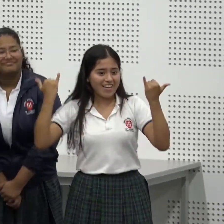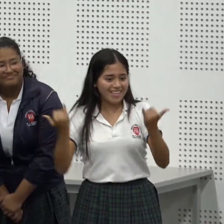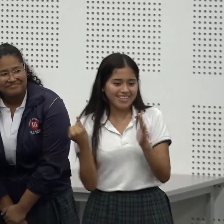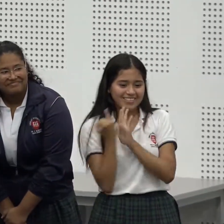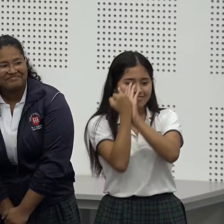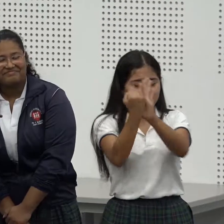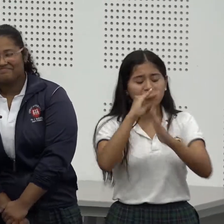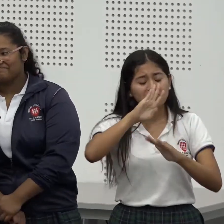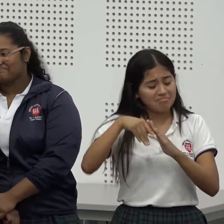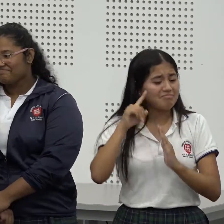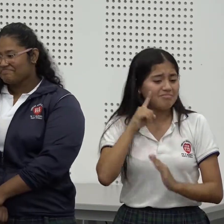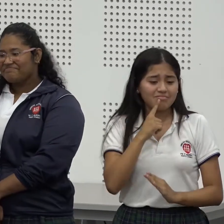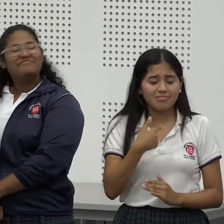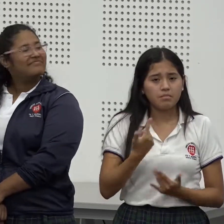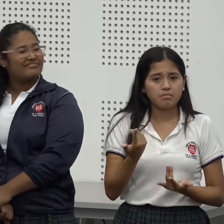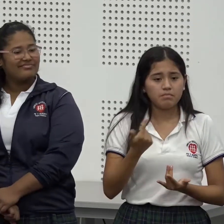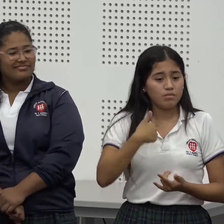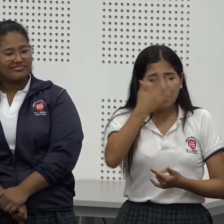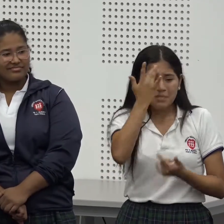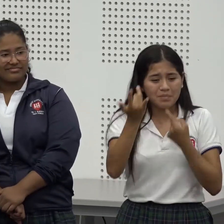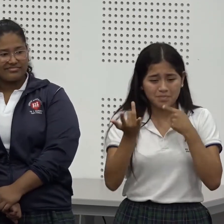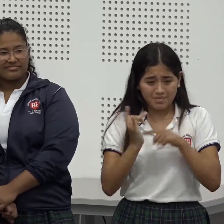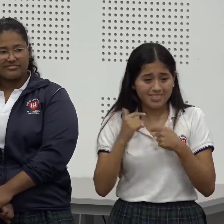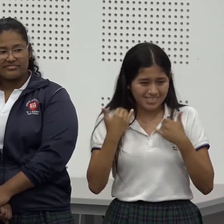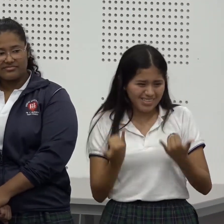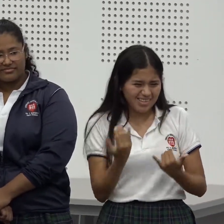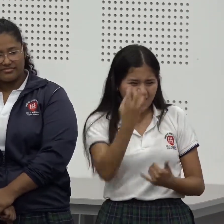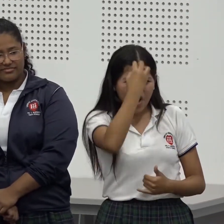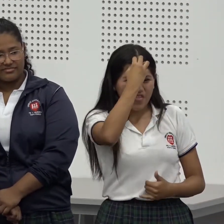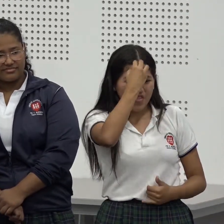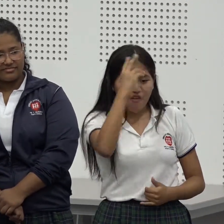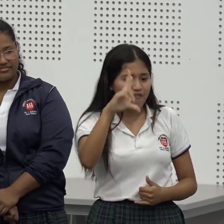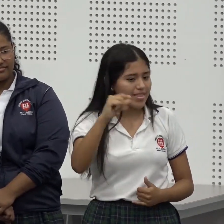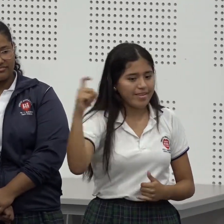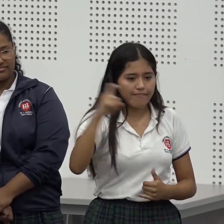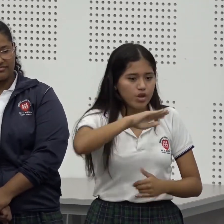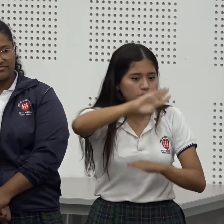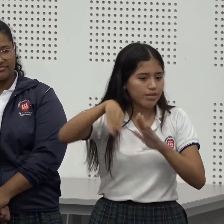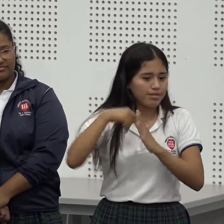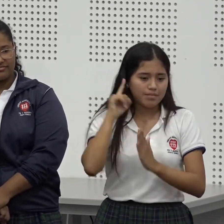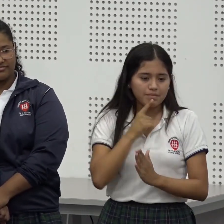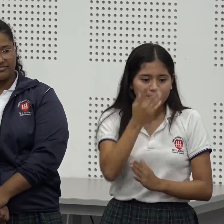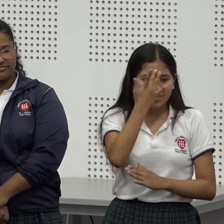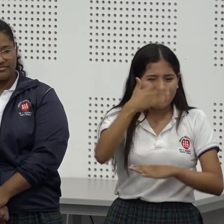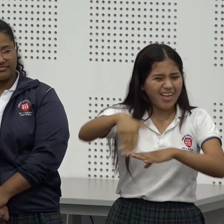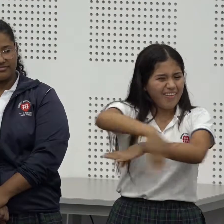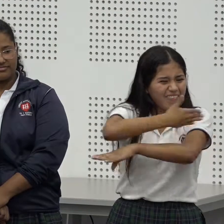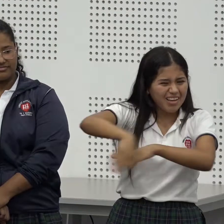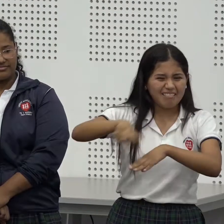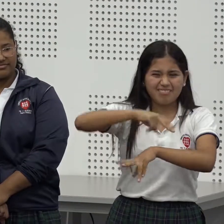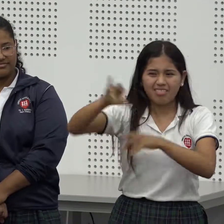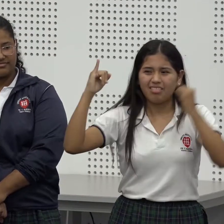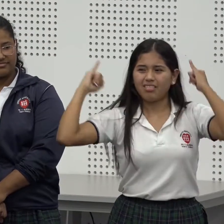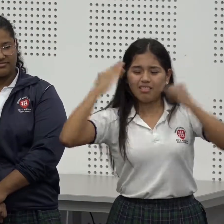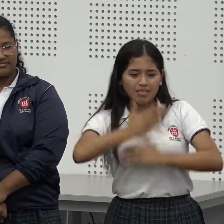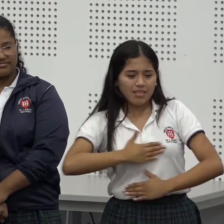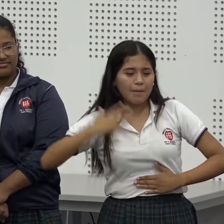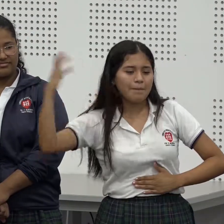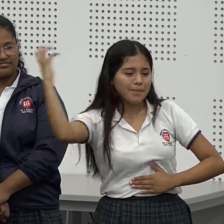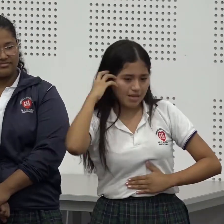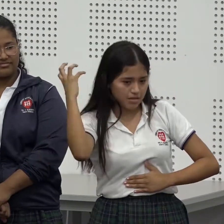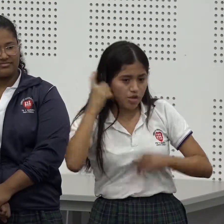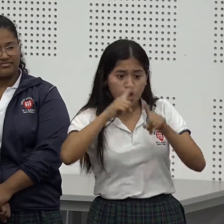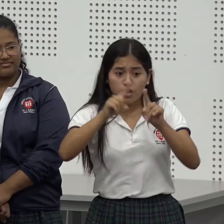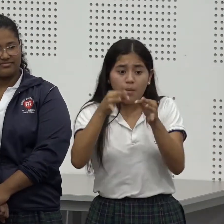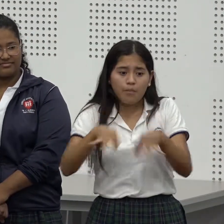buscar hay que luchar sí pero una vez que respetemos o intentamos nuestra identidad podemos avanzar la educación para la persona sorda a